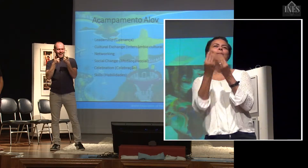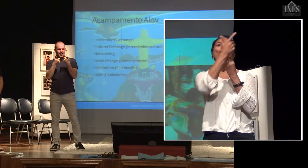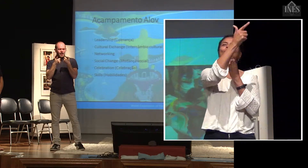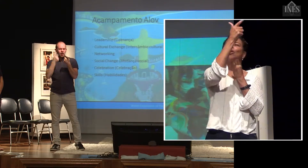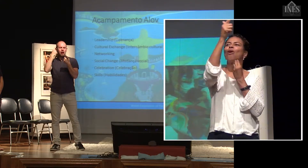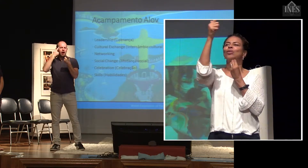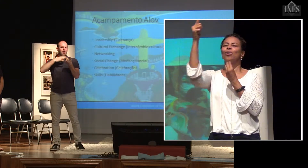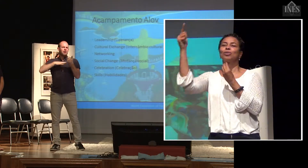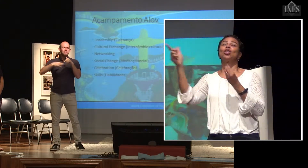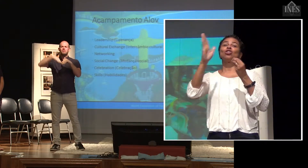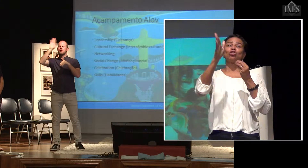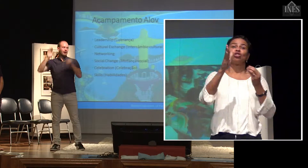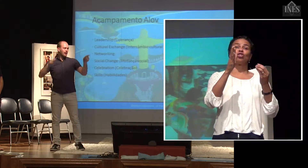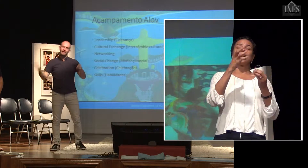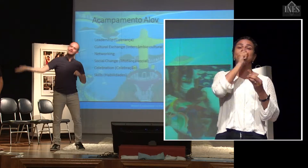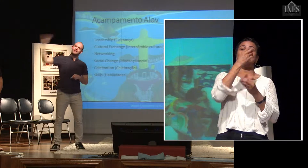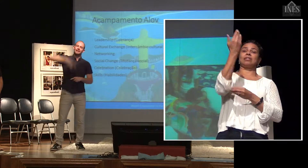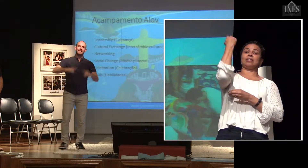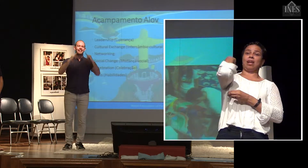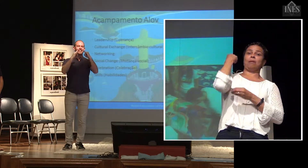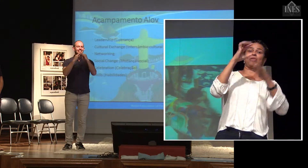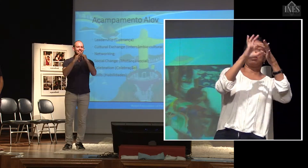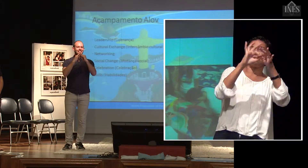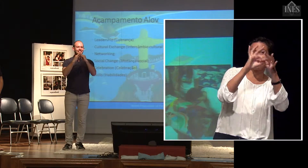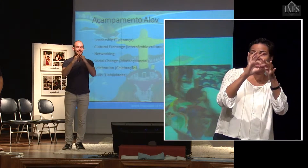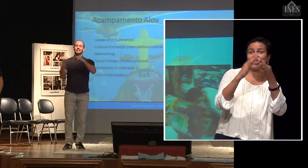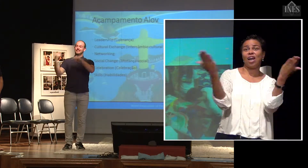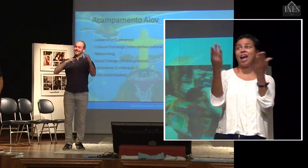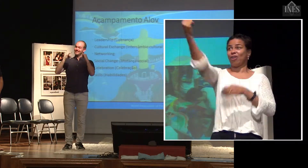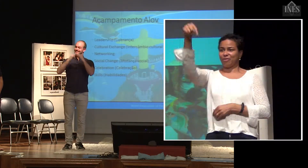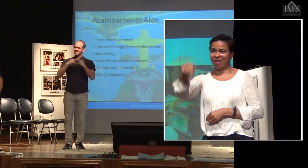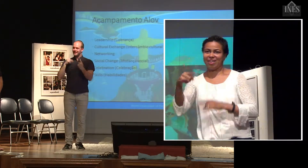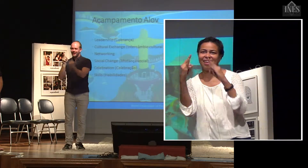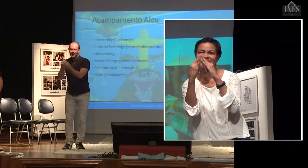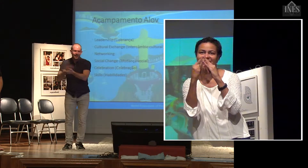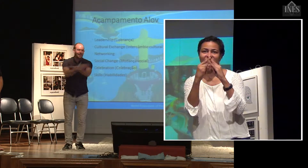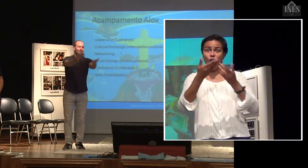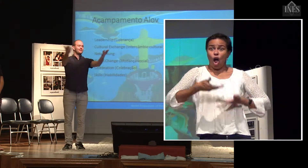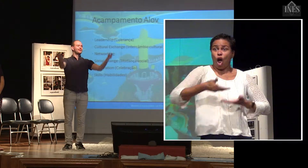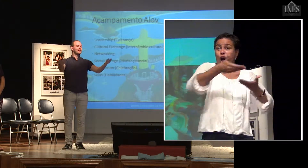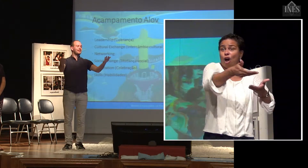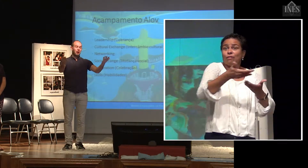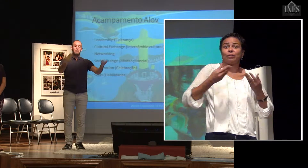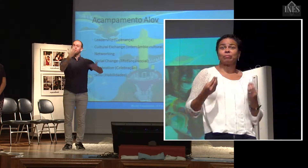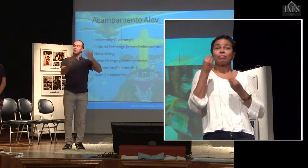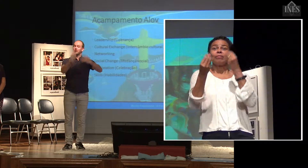encontro na Feneis no sábado, conheci algumas pessoas. Agora está aqui no INES, a convite da Ana, pensando como pode conhecer vocês todos.